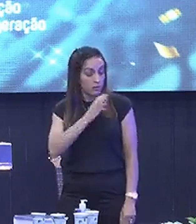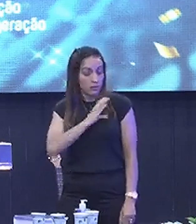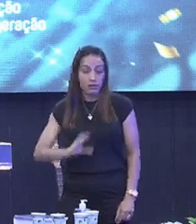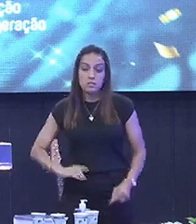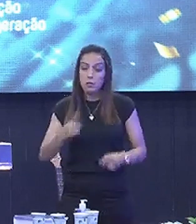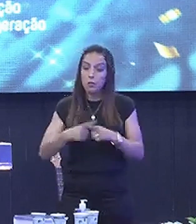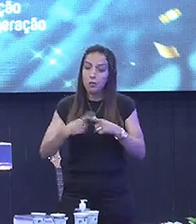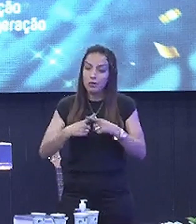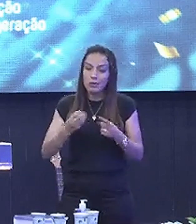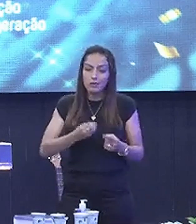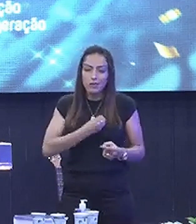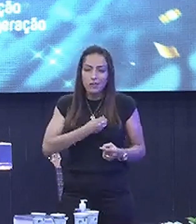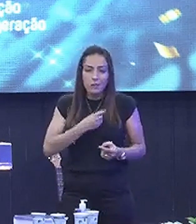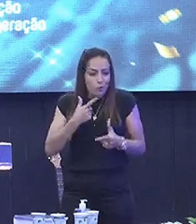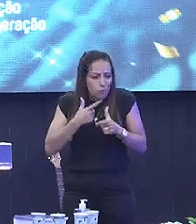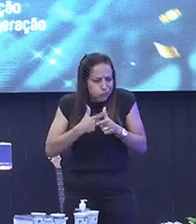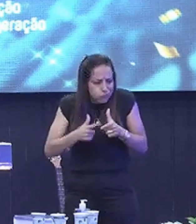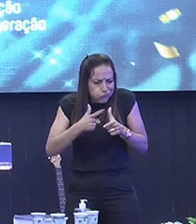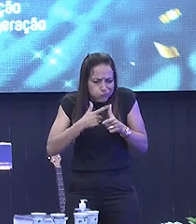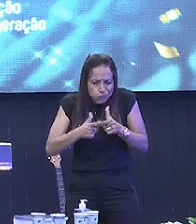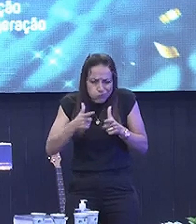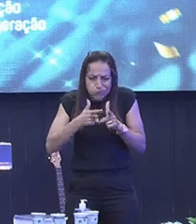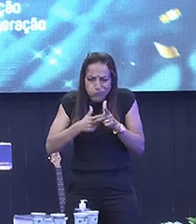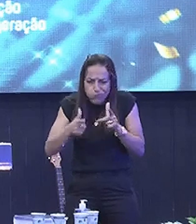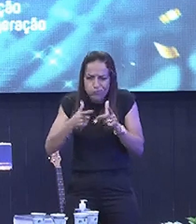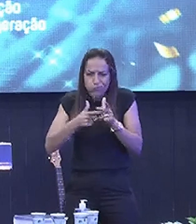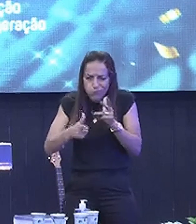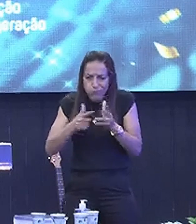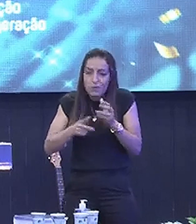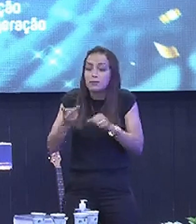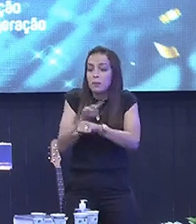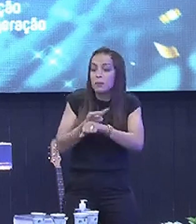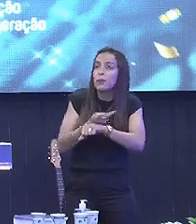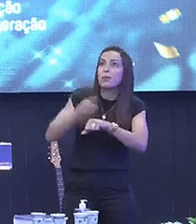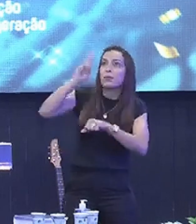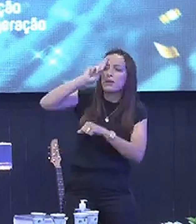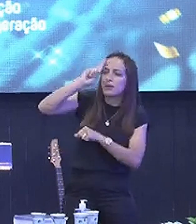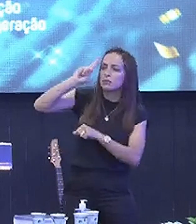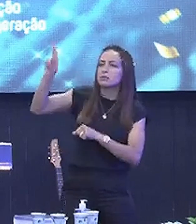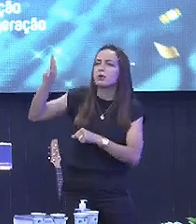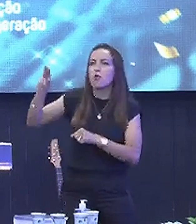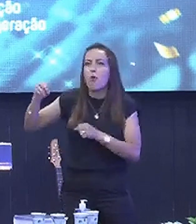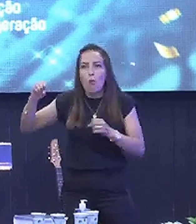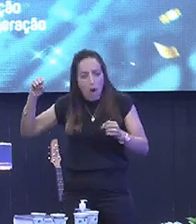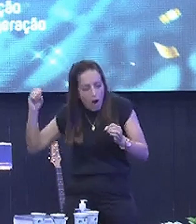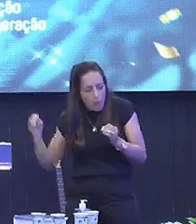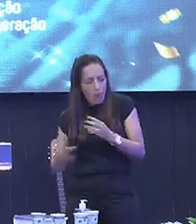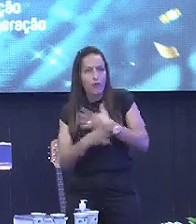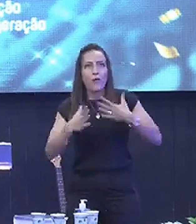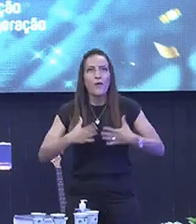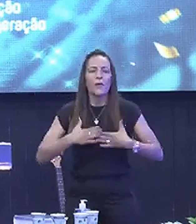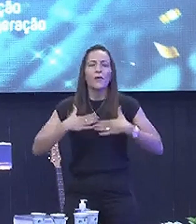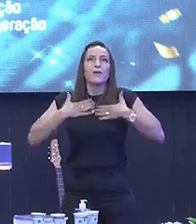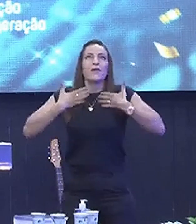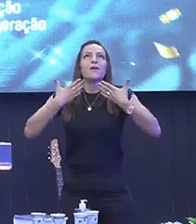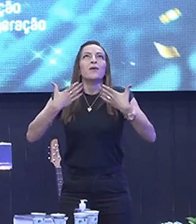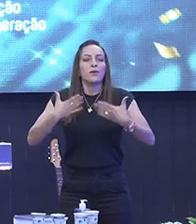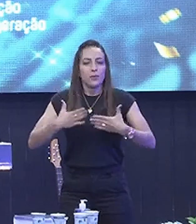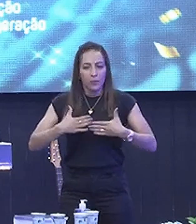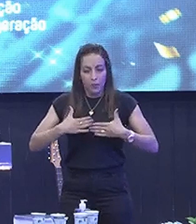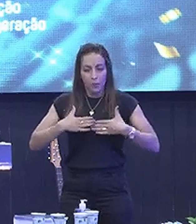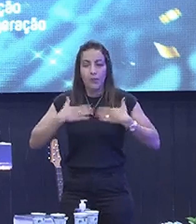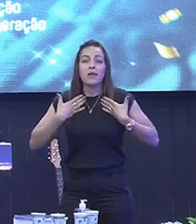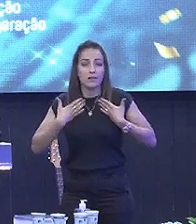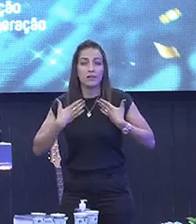Porque está vivendo tribulação Mas busca no Senhor Um renovar Uma alegria É uma